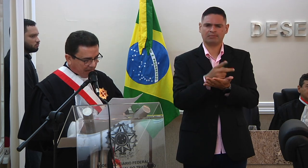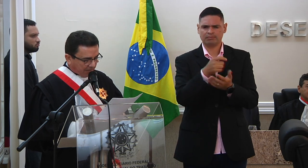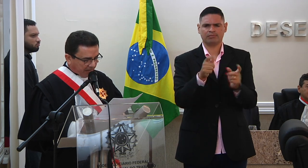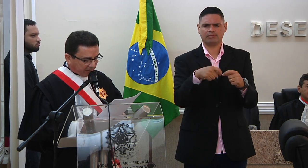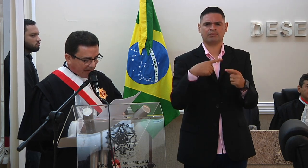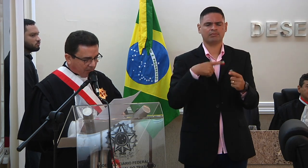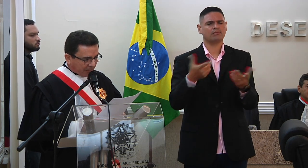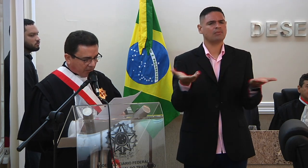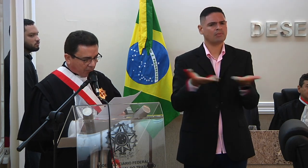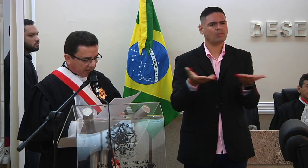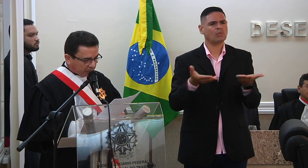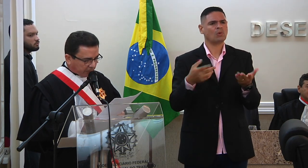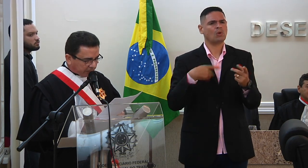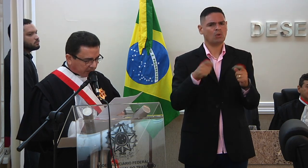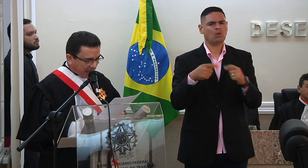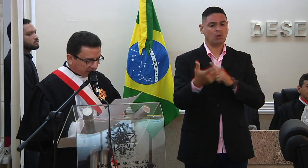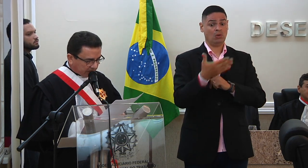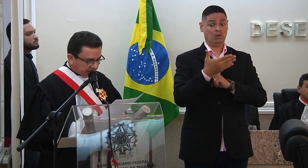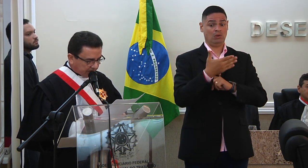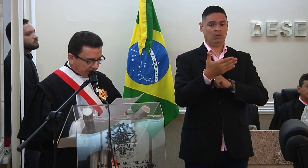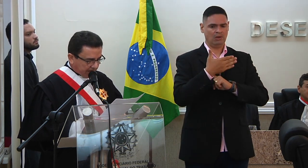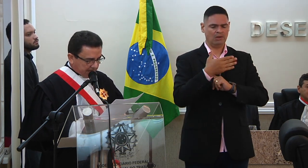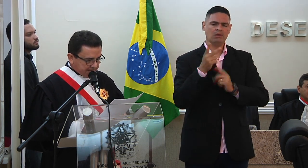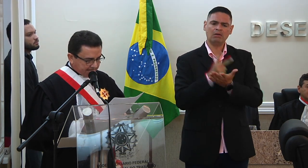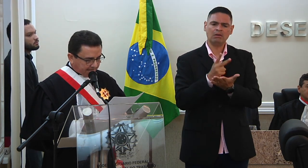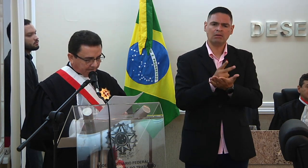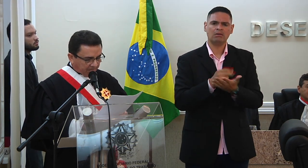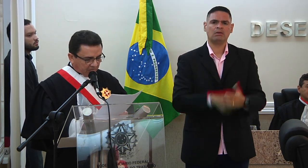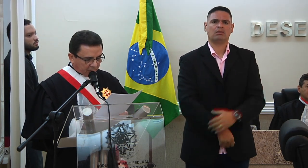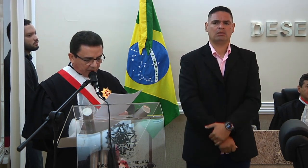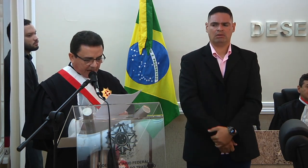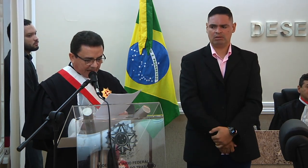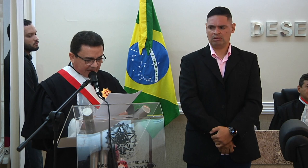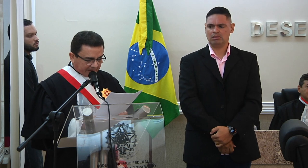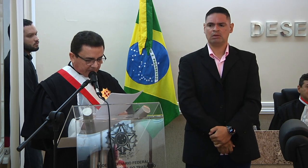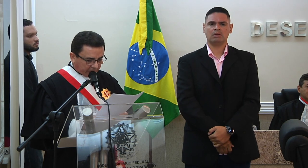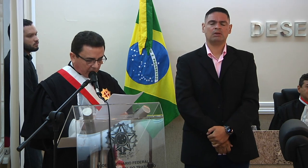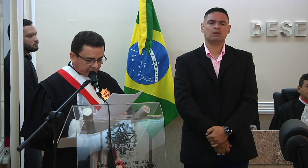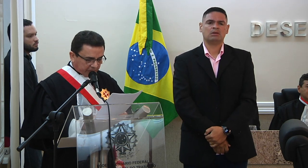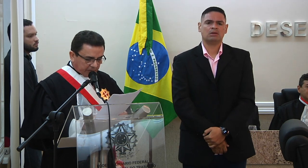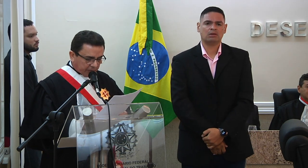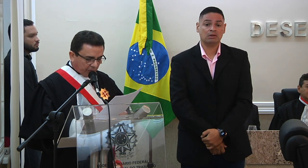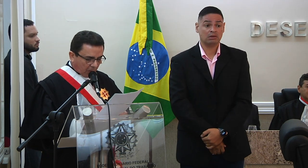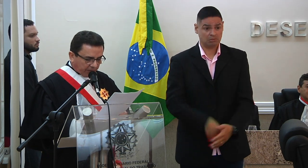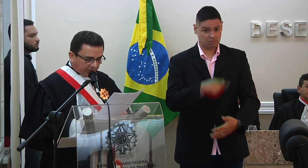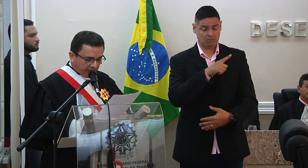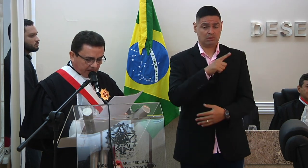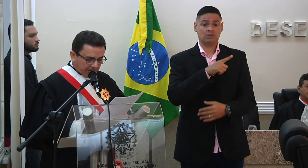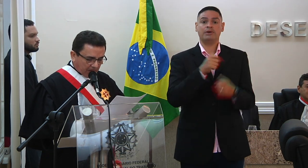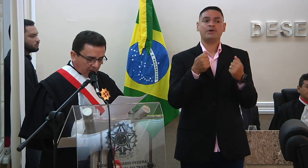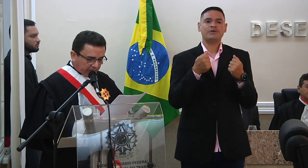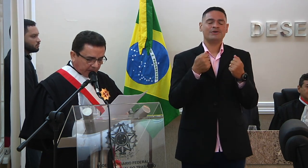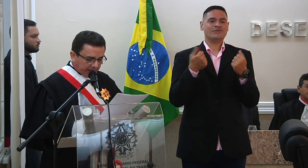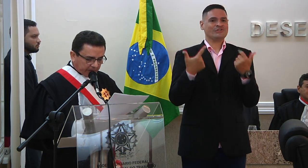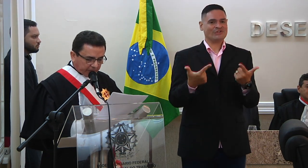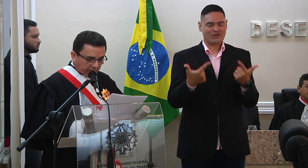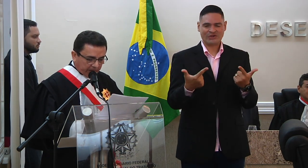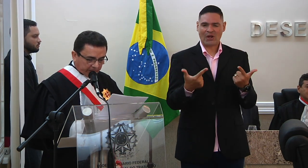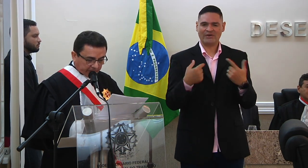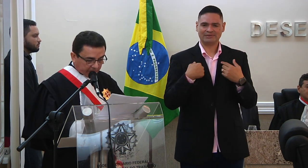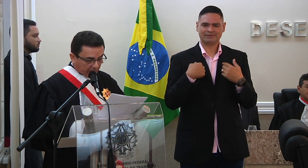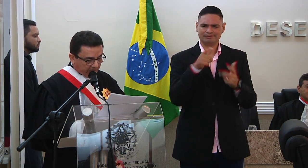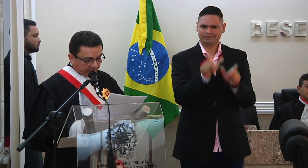fazem para prestar meu atendimento solicitado tive a grata sorte de conviver com